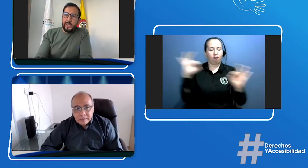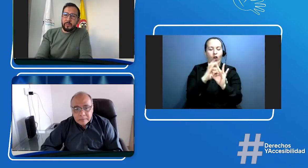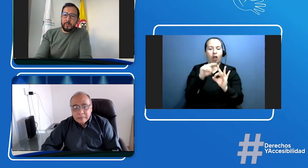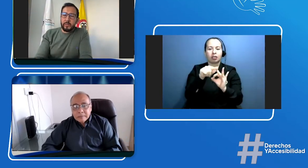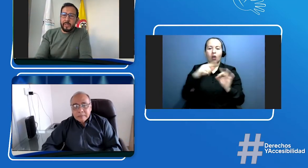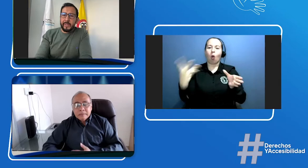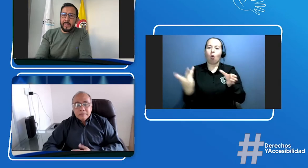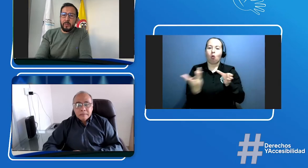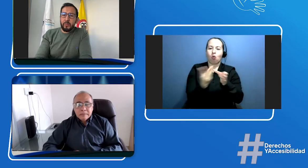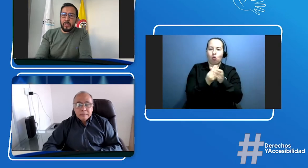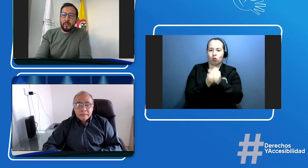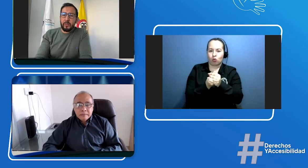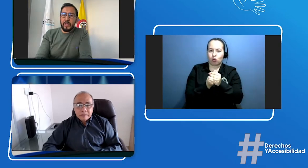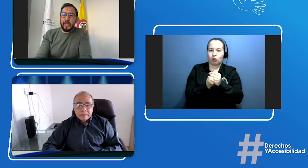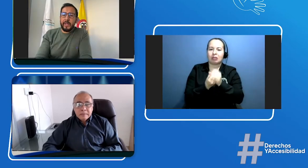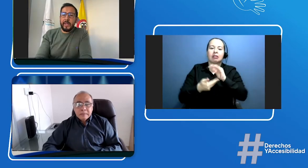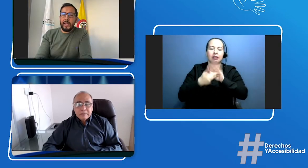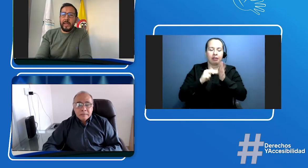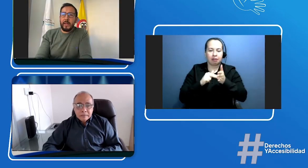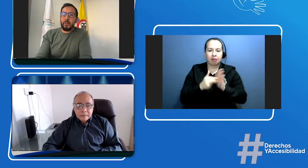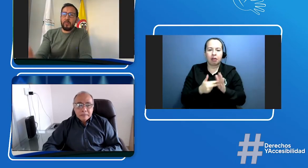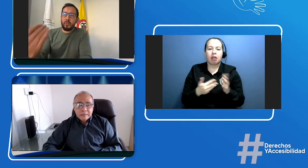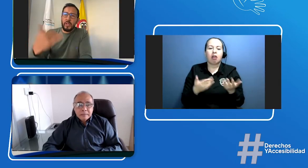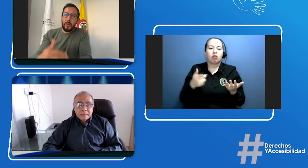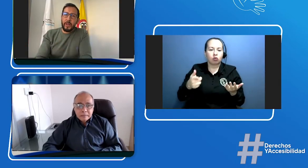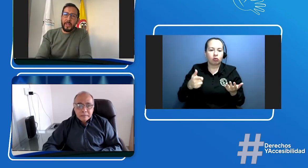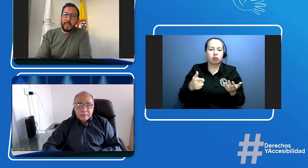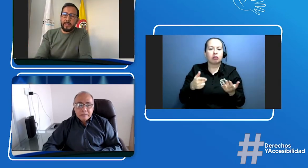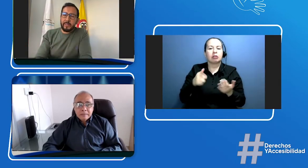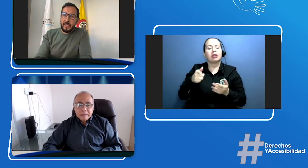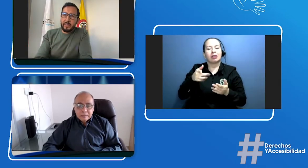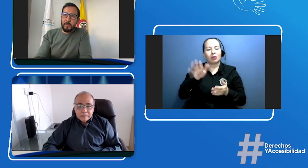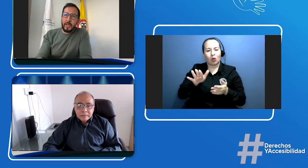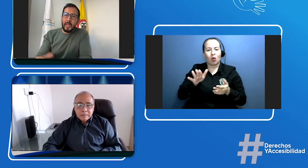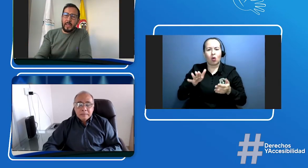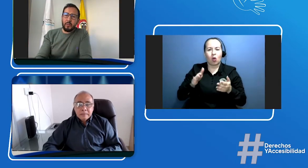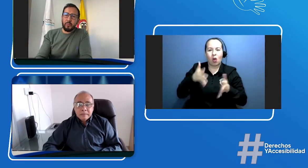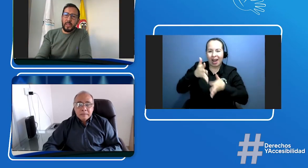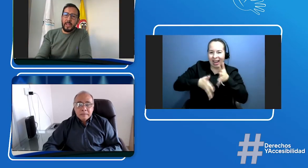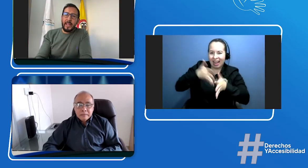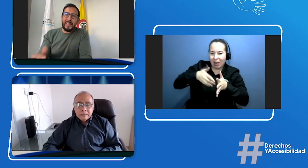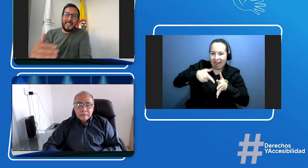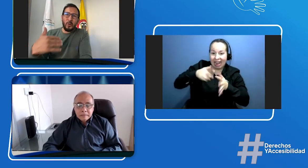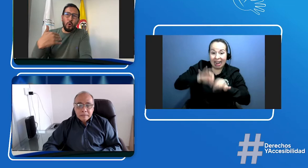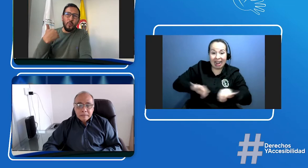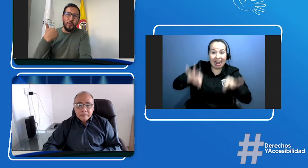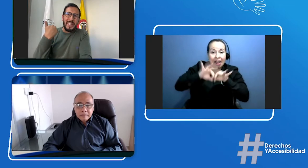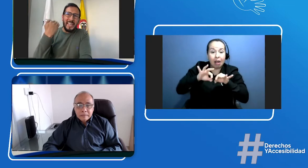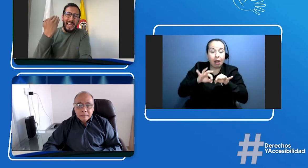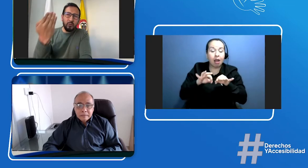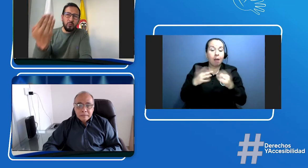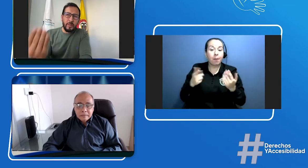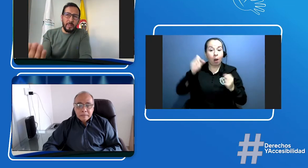esto incluyendo la inclusión del lenguaje de señas para que ellos puedan tanto comunicar sus servicios